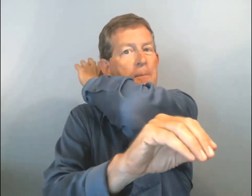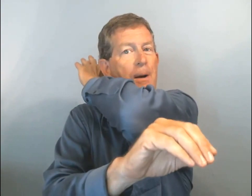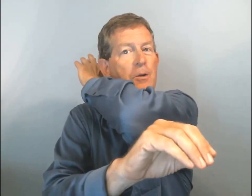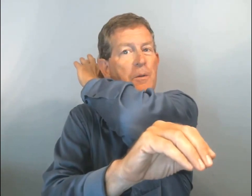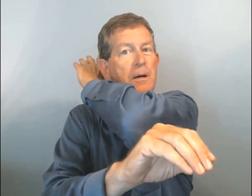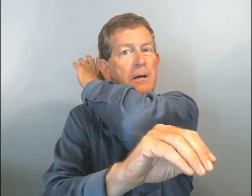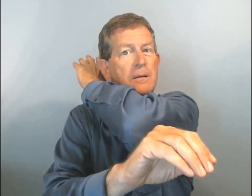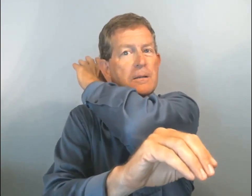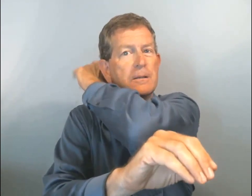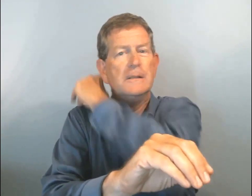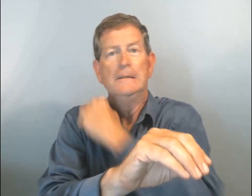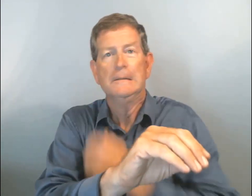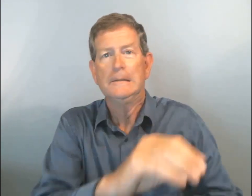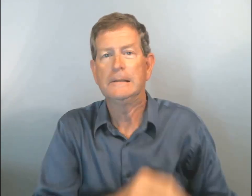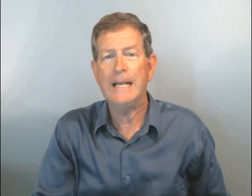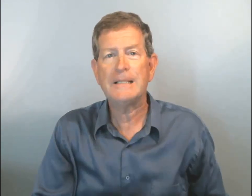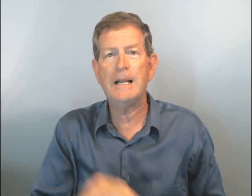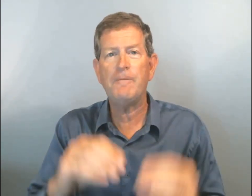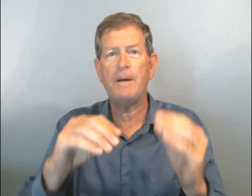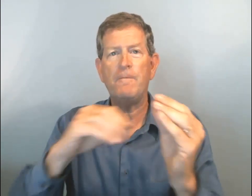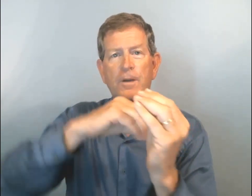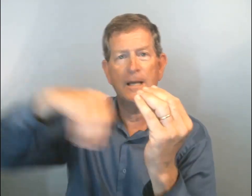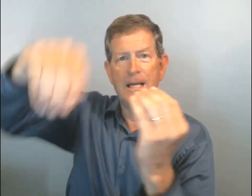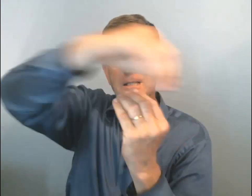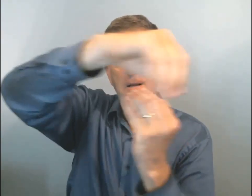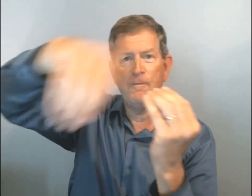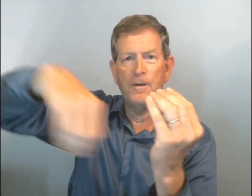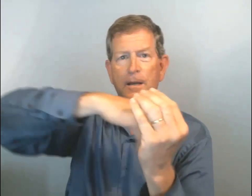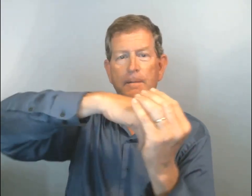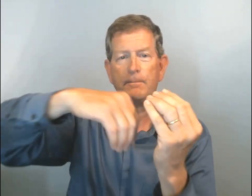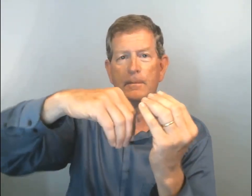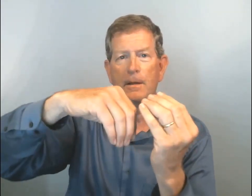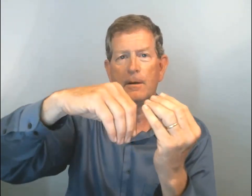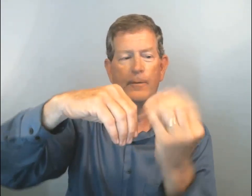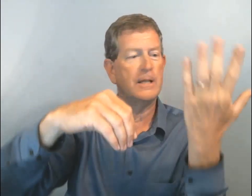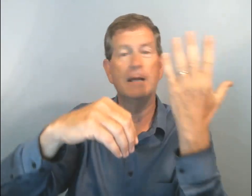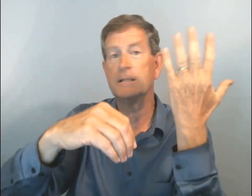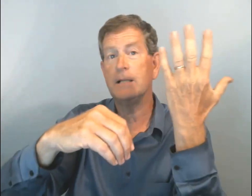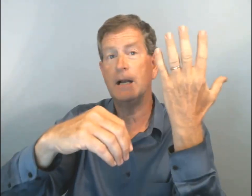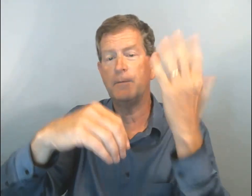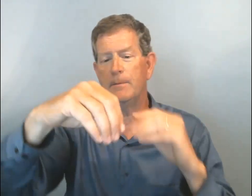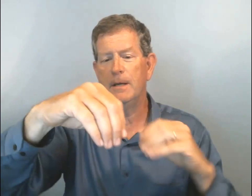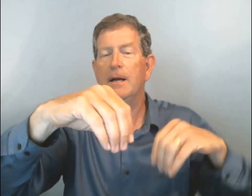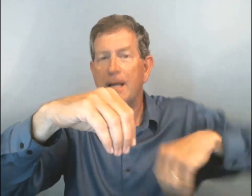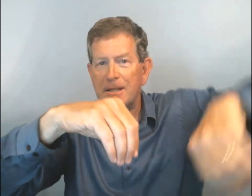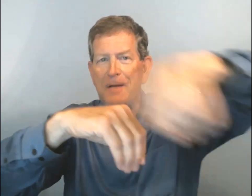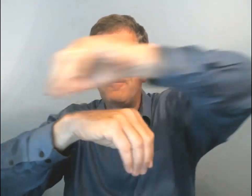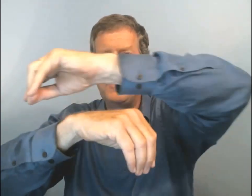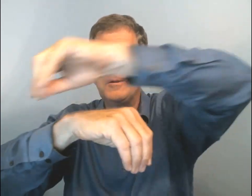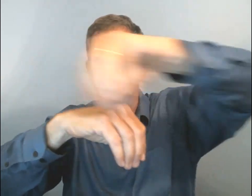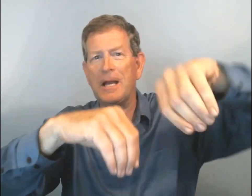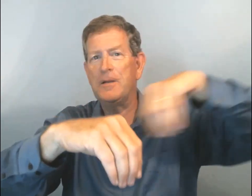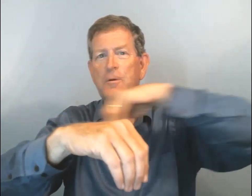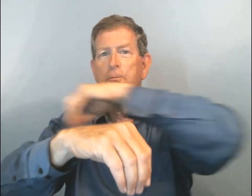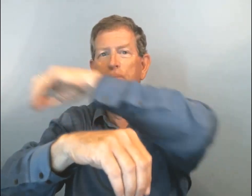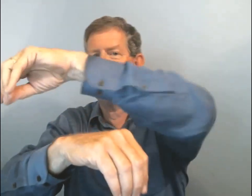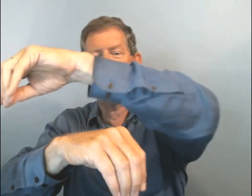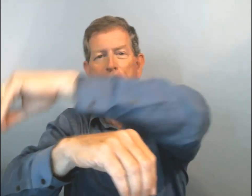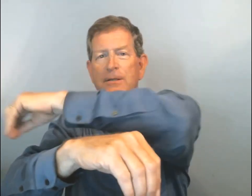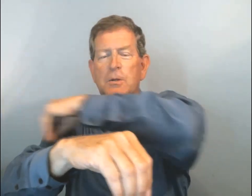'appartement. Qu'est-ce que la femme fait ? Qu'est-ce qu'elle fait ? C'était la femme. Qu'est-ce qu'elle fait donc ? Elle ne veut pas passer du